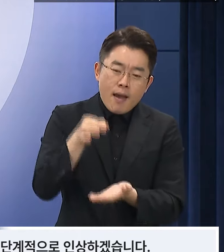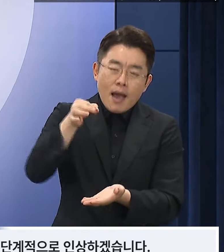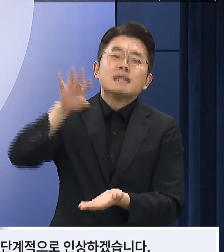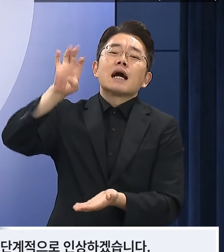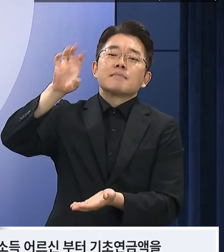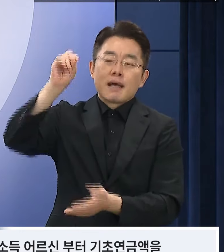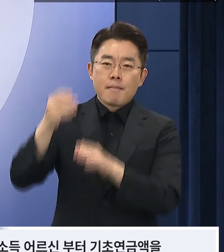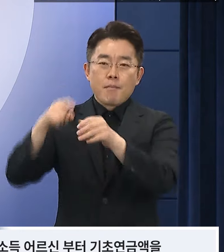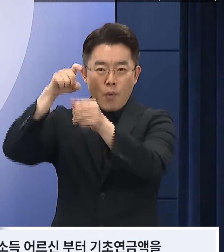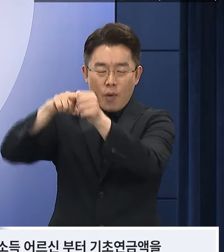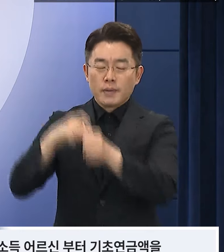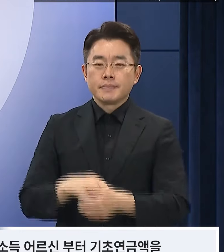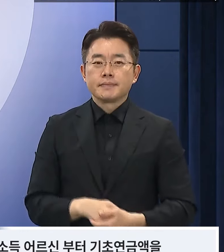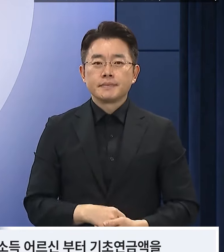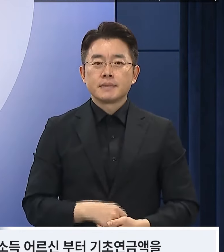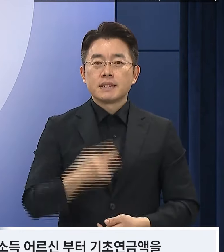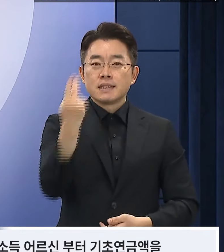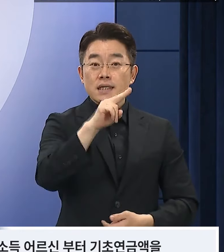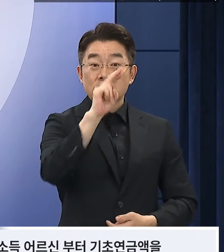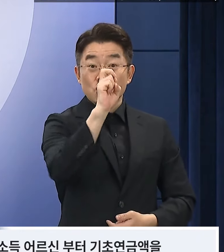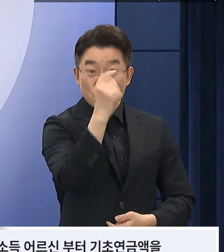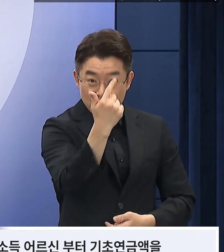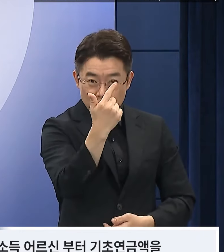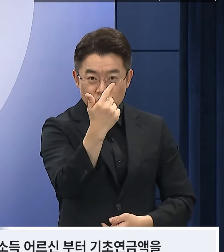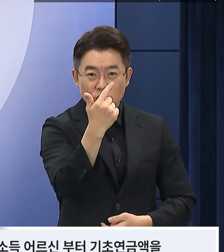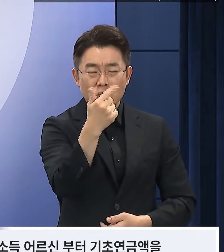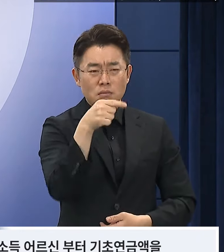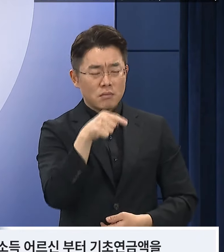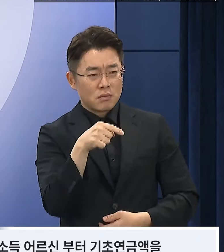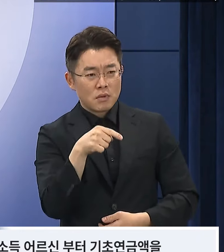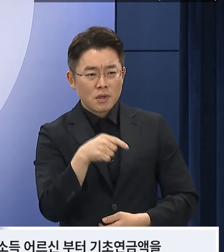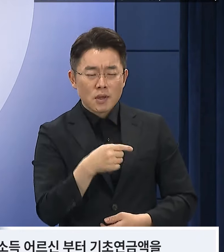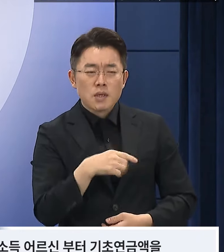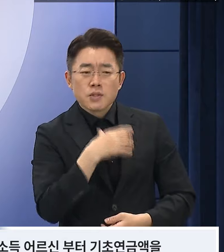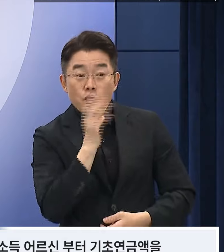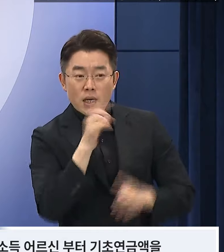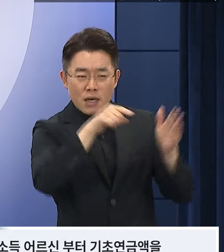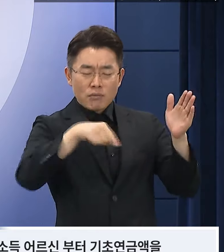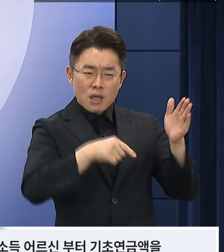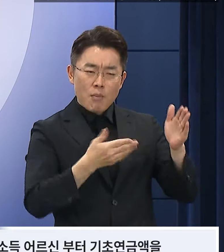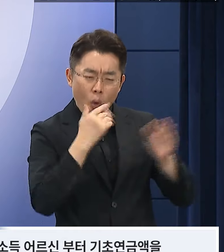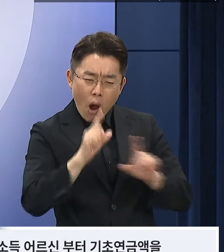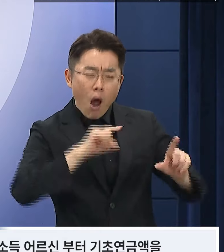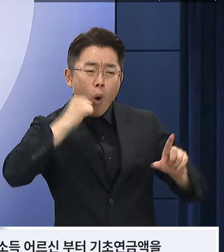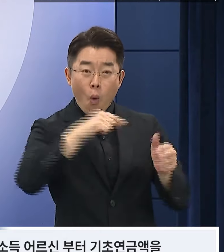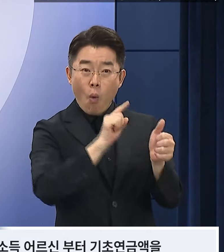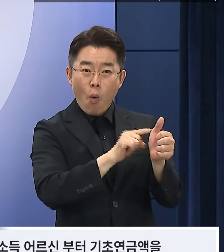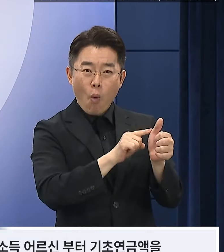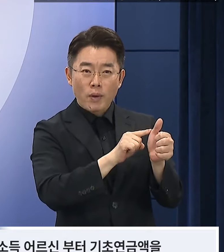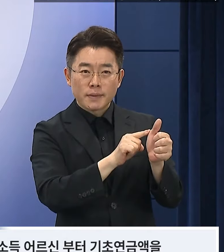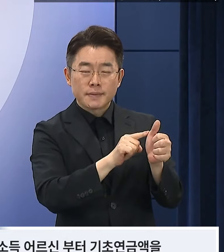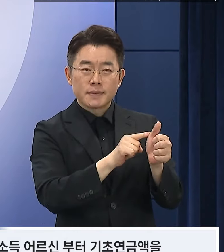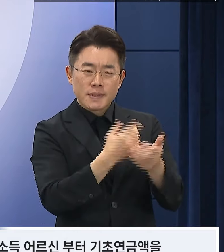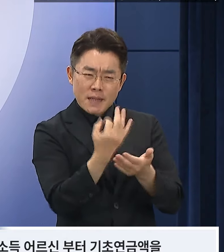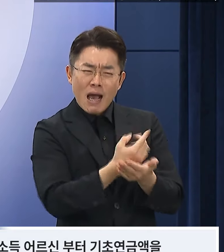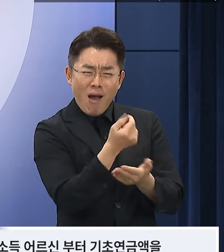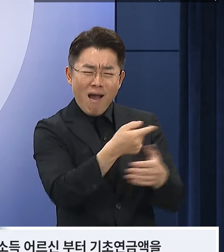우선 2026년에는 경제적 어려움을 겪고 계신 저소득 어르신부터